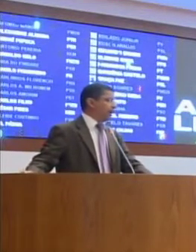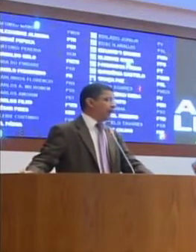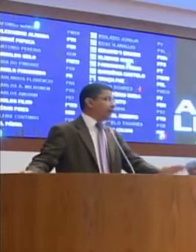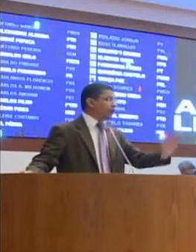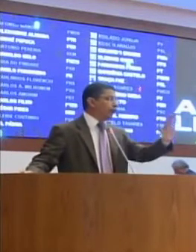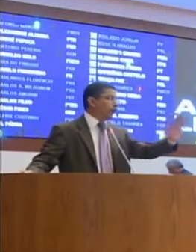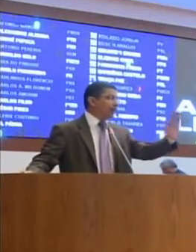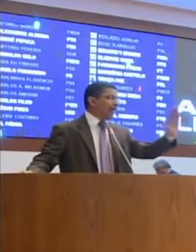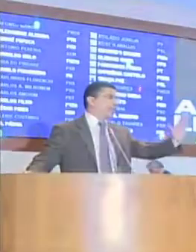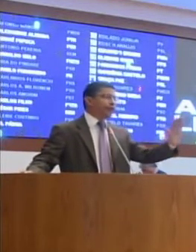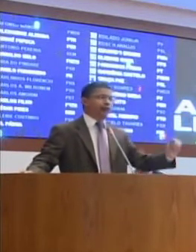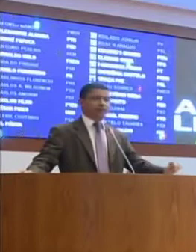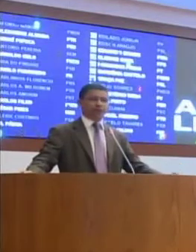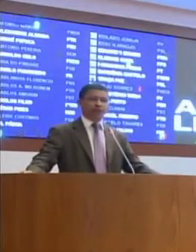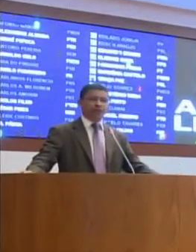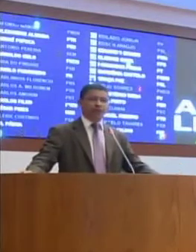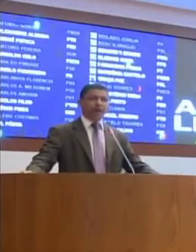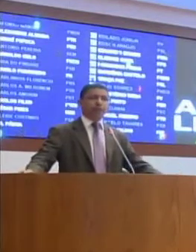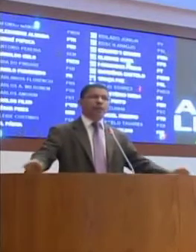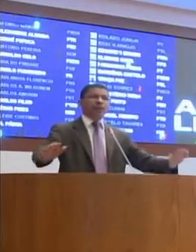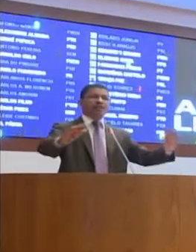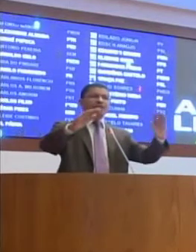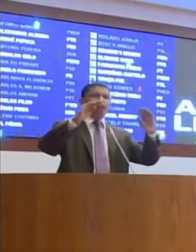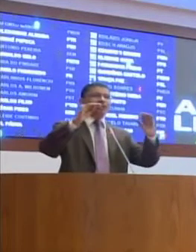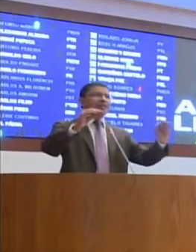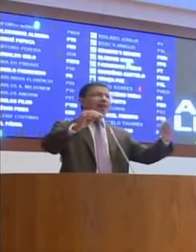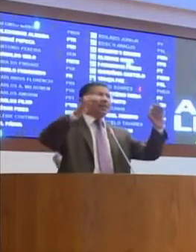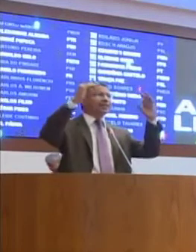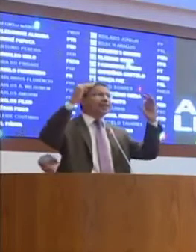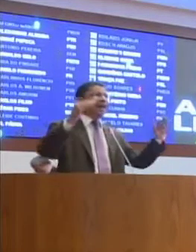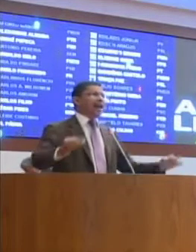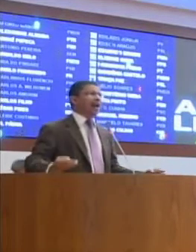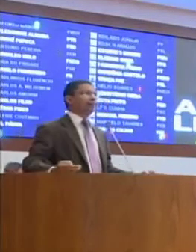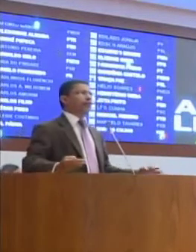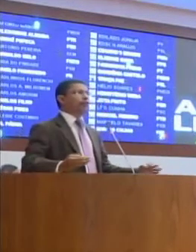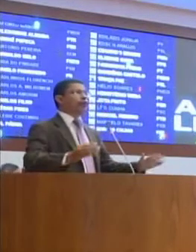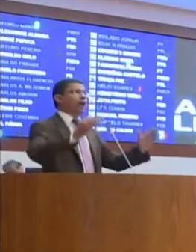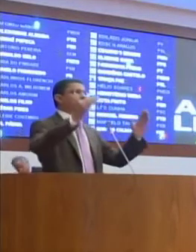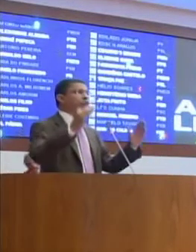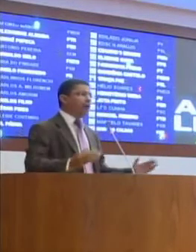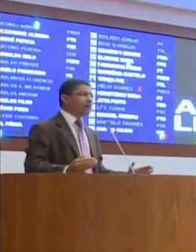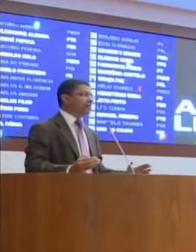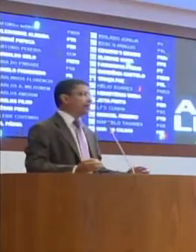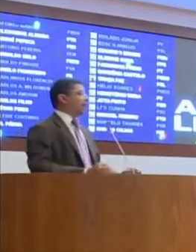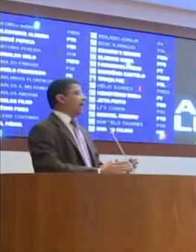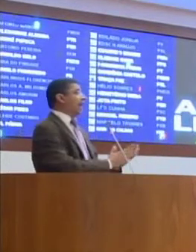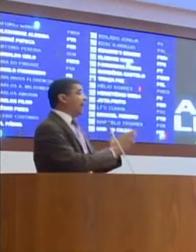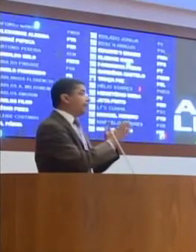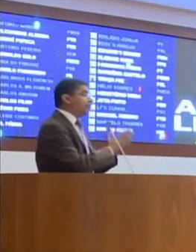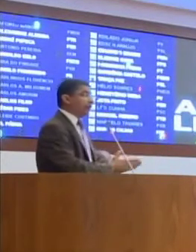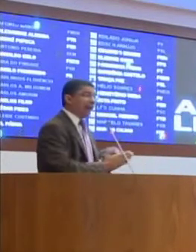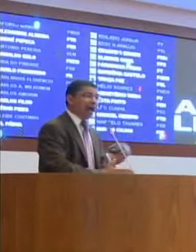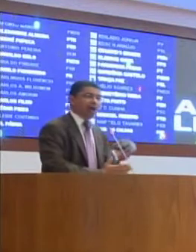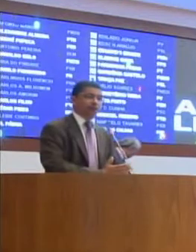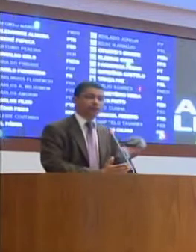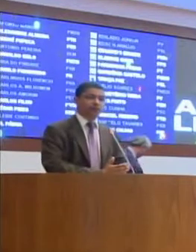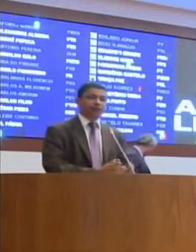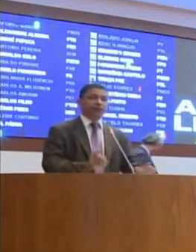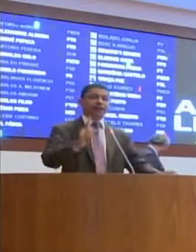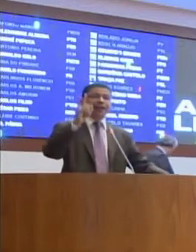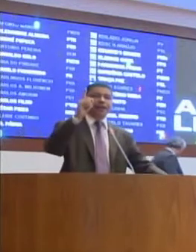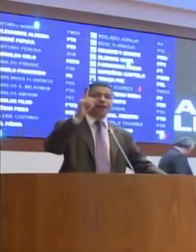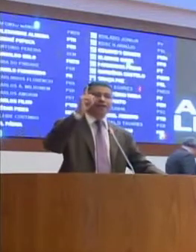A questão foi a tarifa. E a população brasileira inteira foi às ruas reivindicar